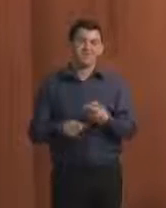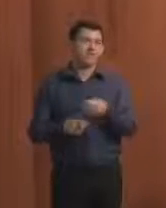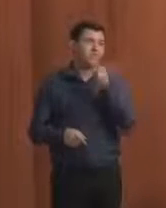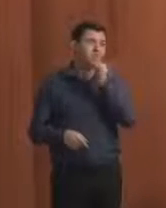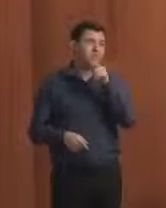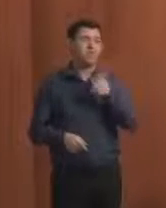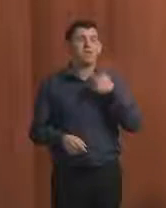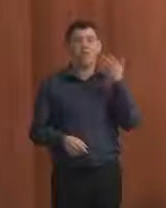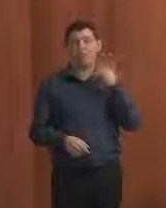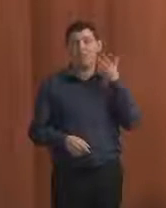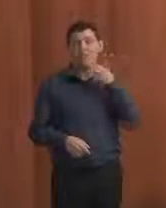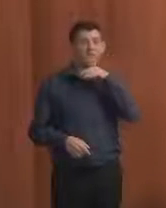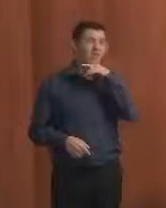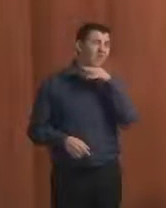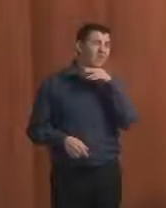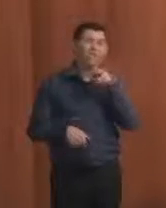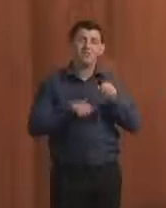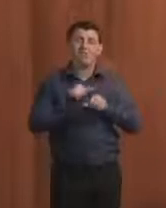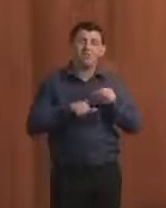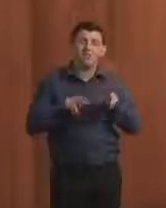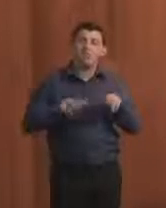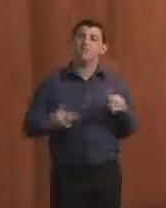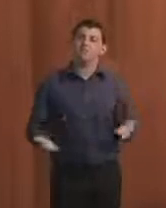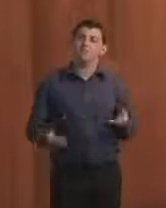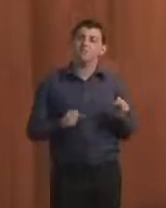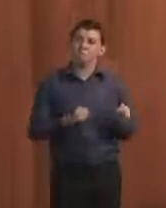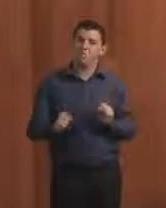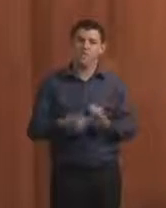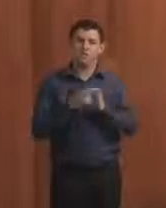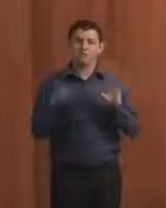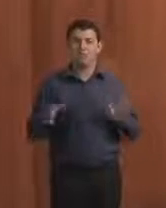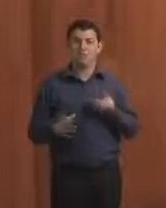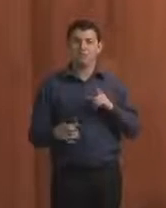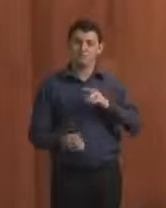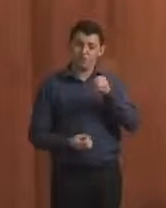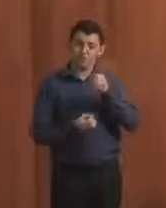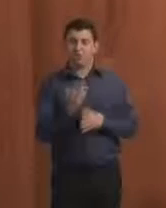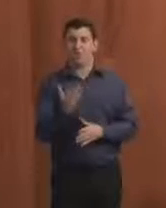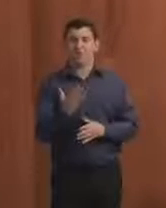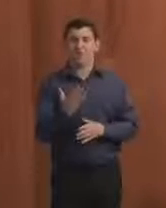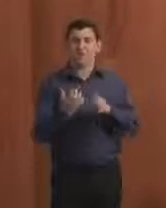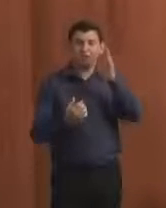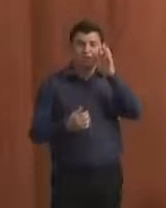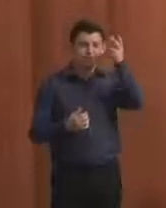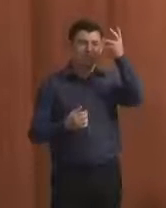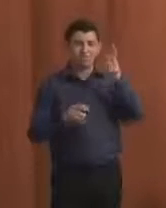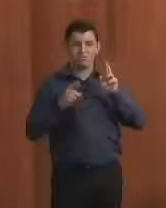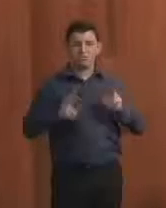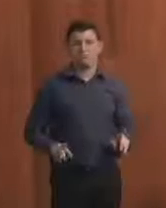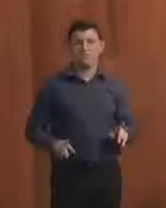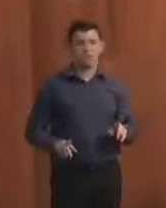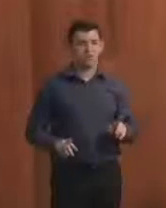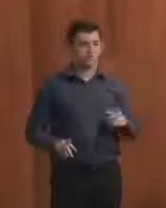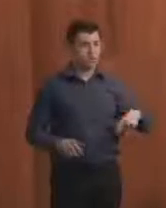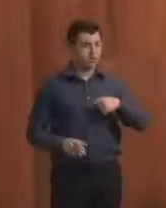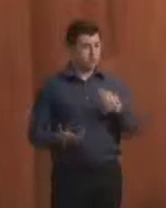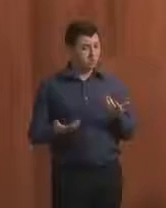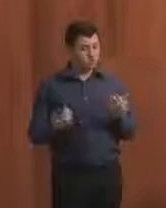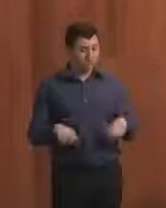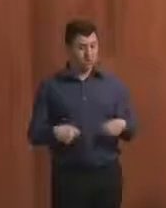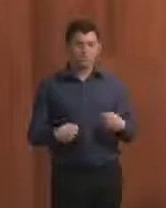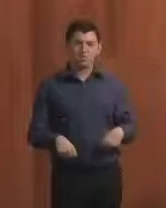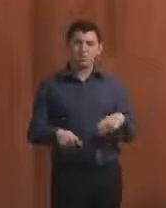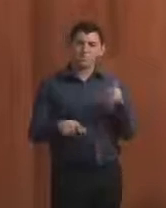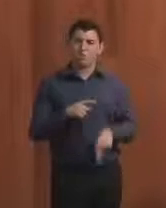e que nunca vai mudar. Isso pode gerar um efeito contrário daquilo que a gente quer. A quer falar que precisamos combater a corrupção